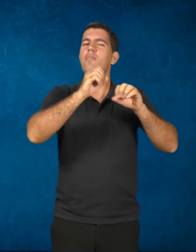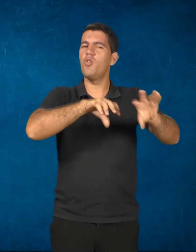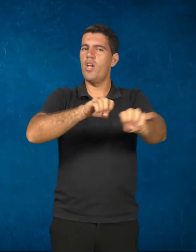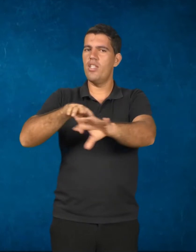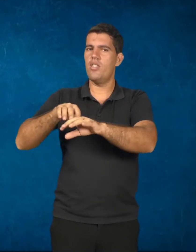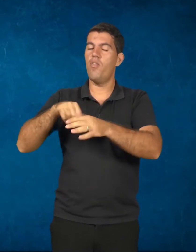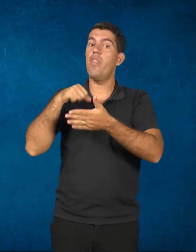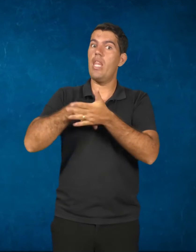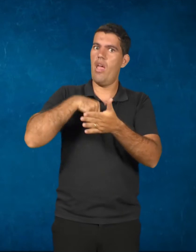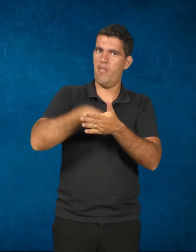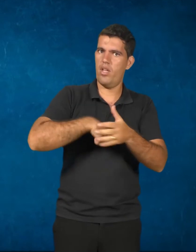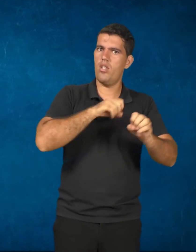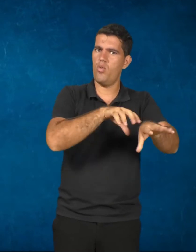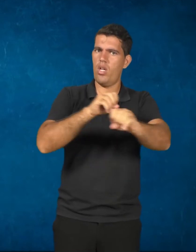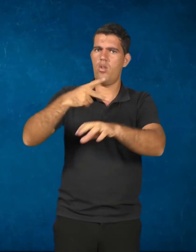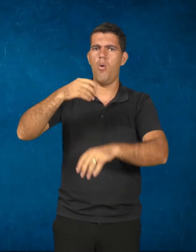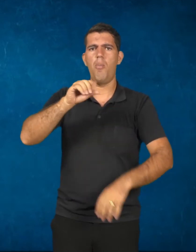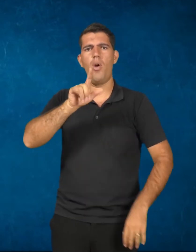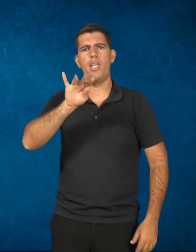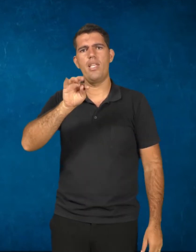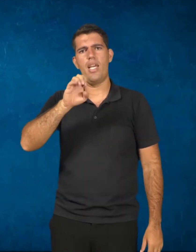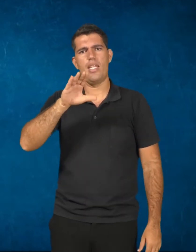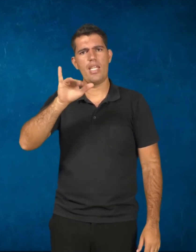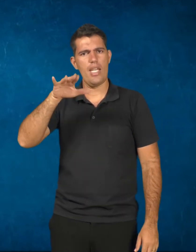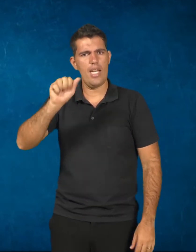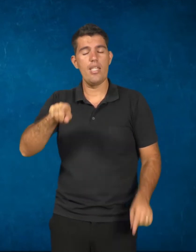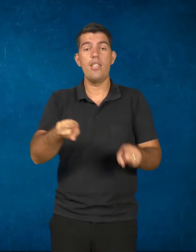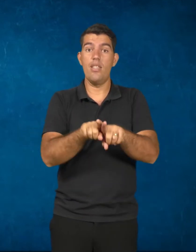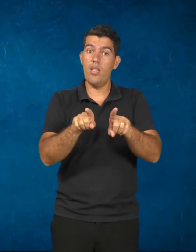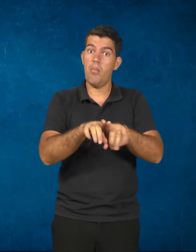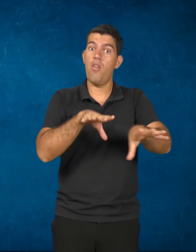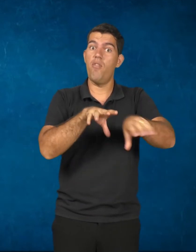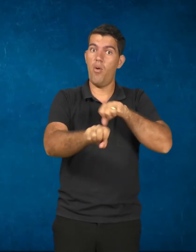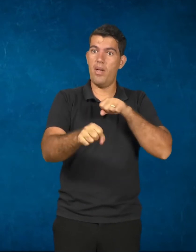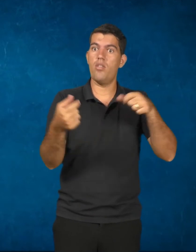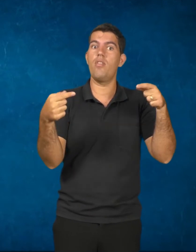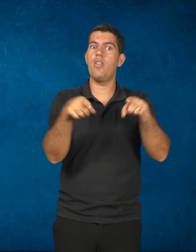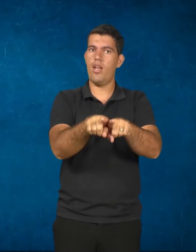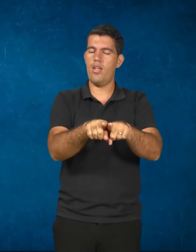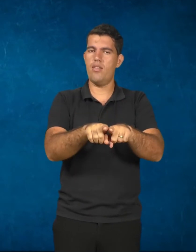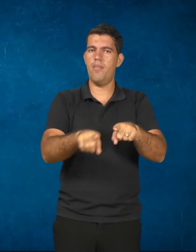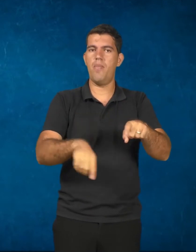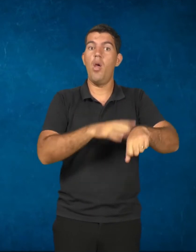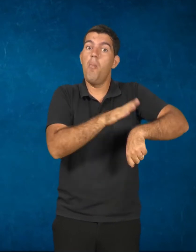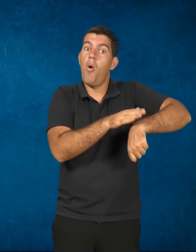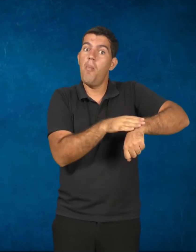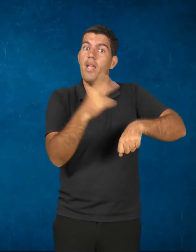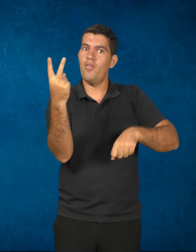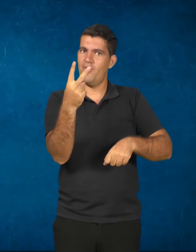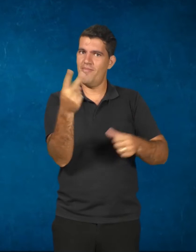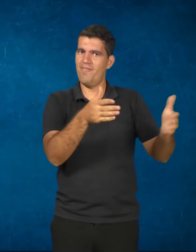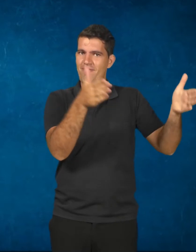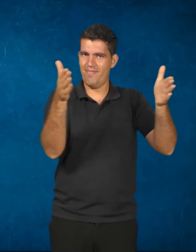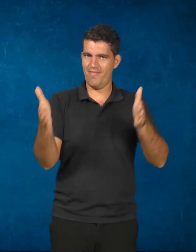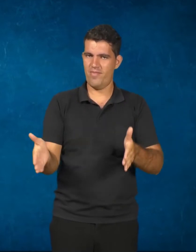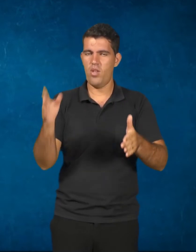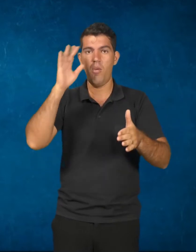educação politécnica e de formação integrada. No segundo momento, os pensadores sem abrir mão da